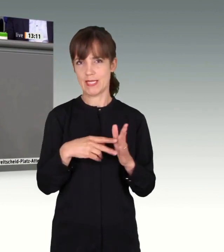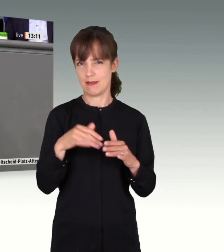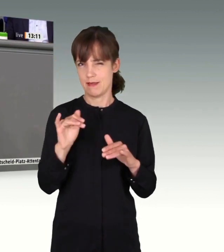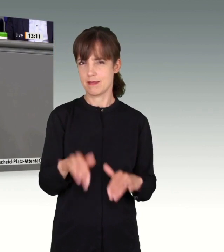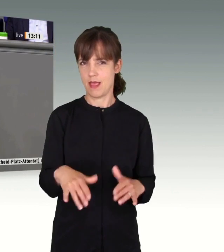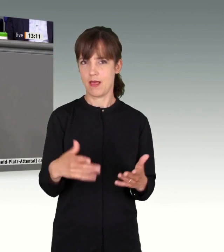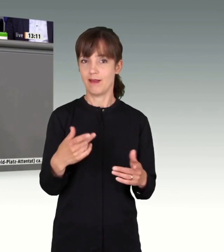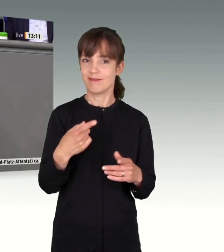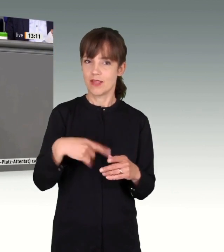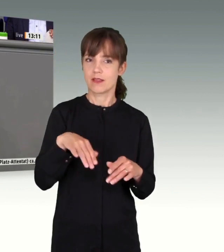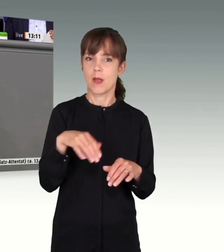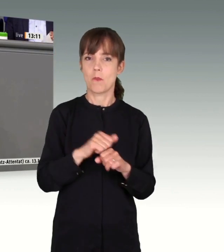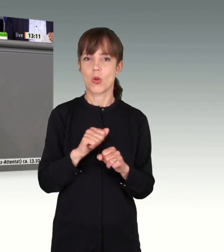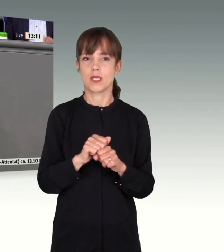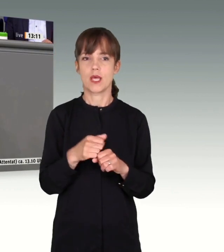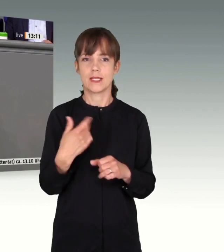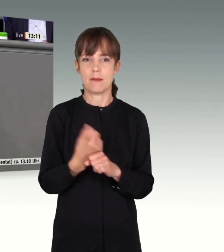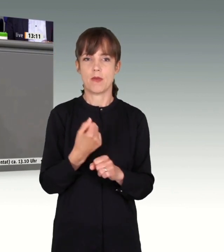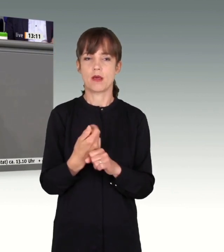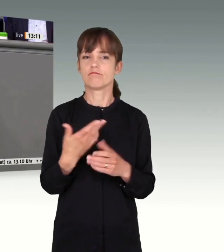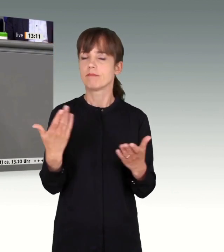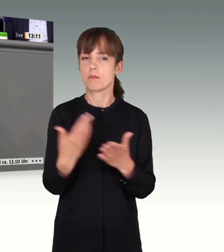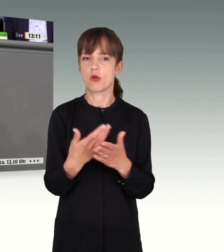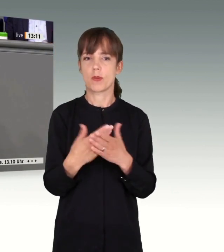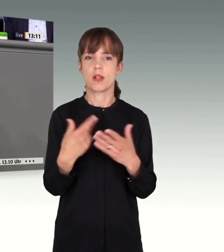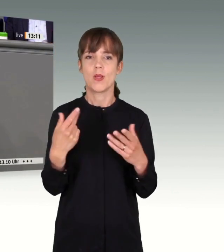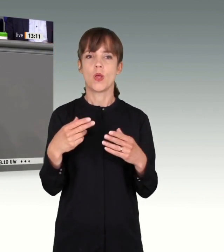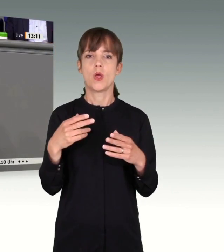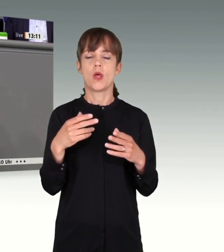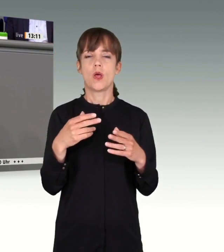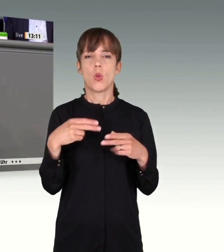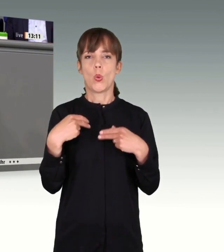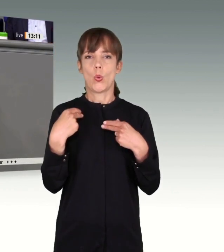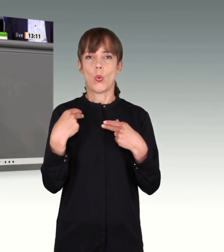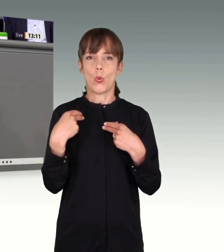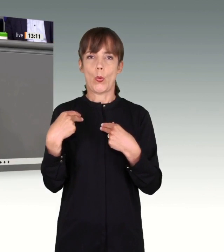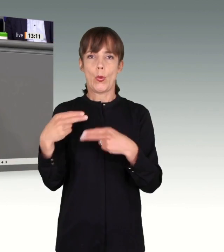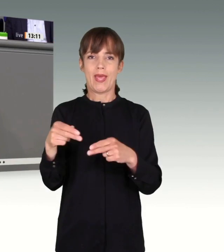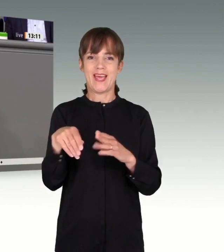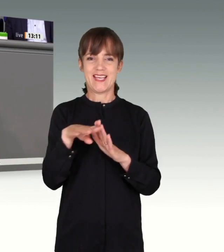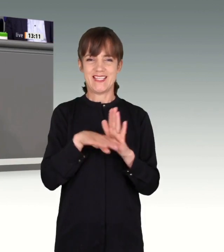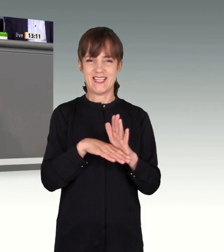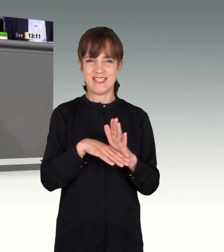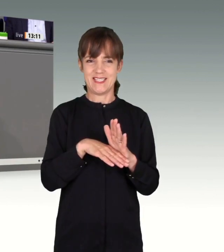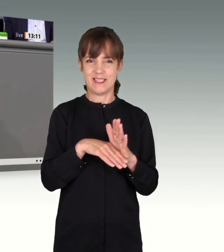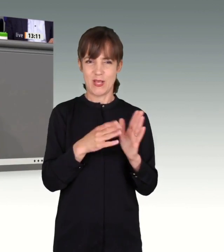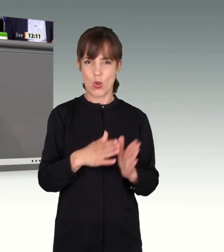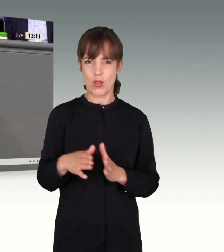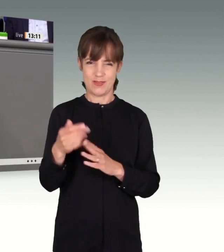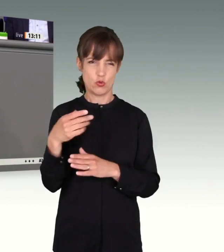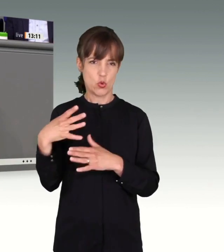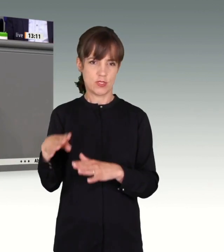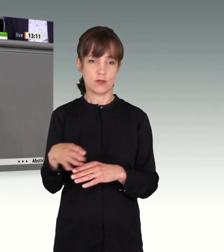die Möglichkeiten geschärft, etwa beim geordneten Rückkehrsgesetz 2019. Herr Kollege Özdemir,